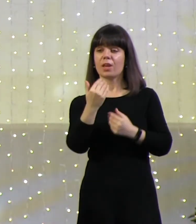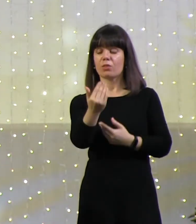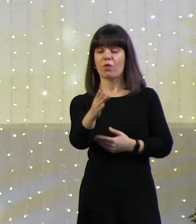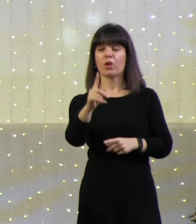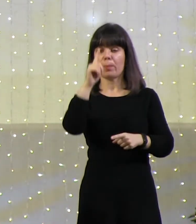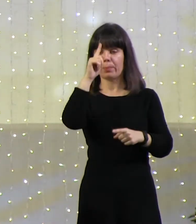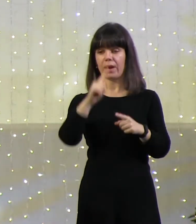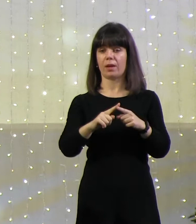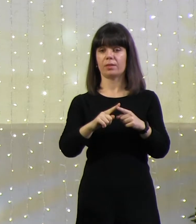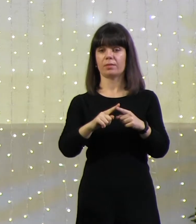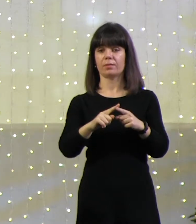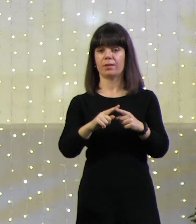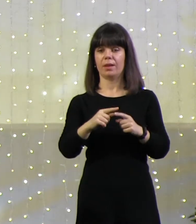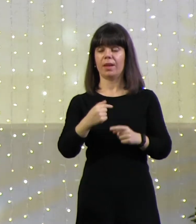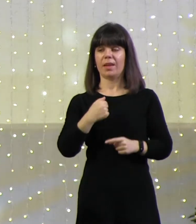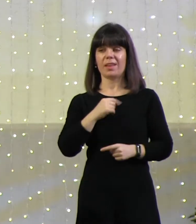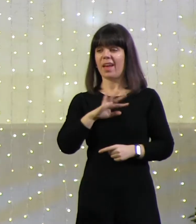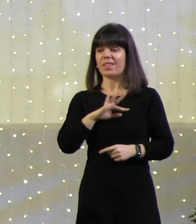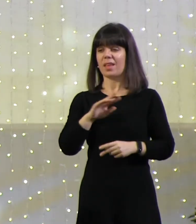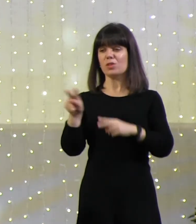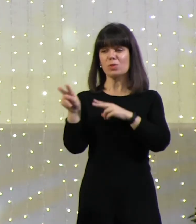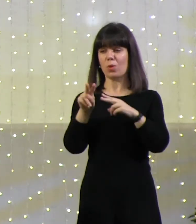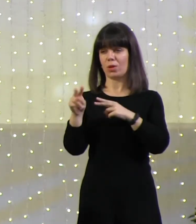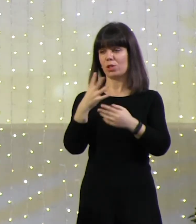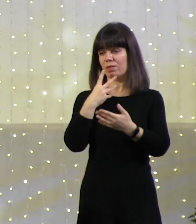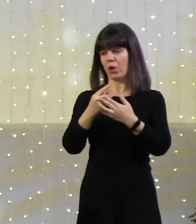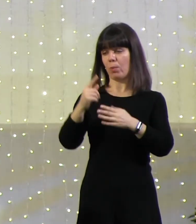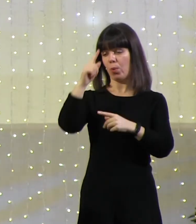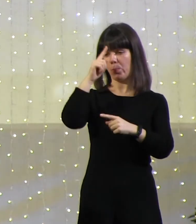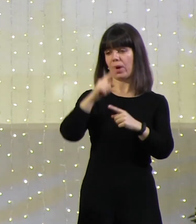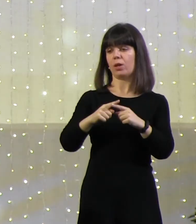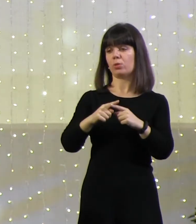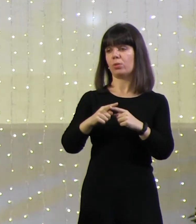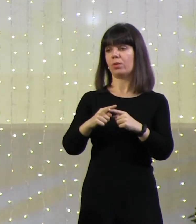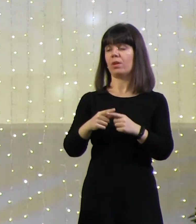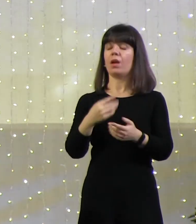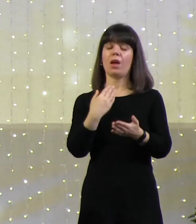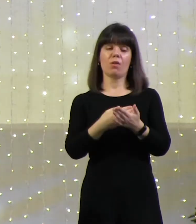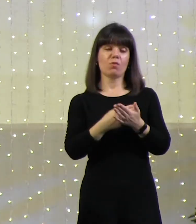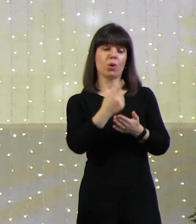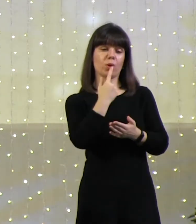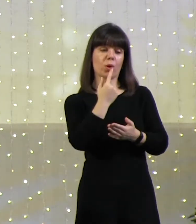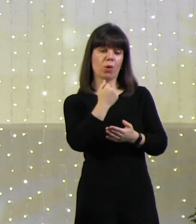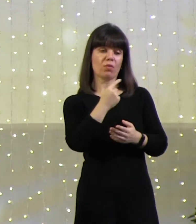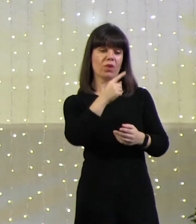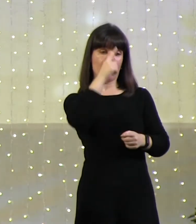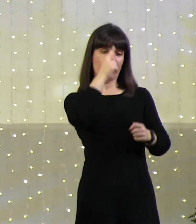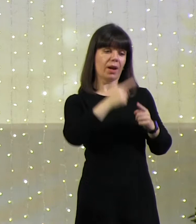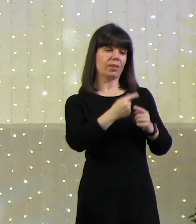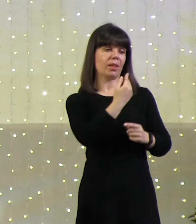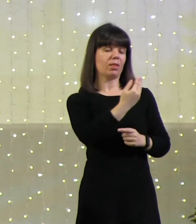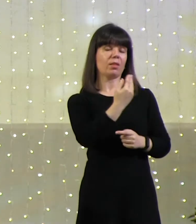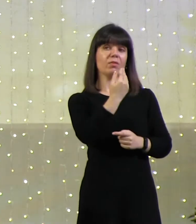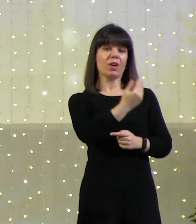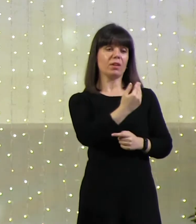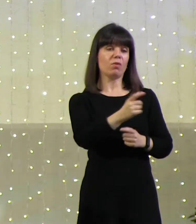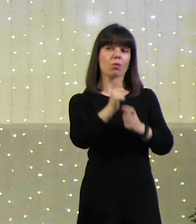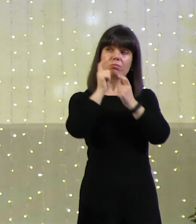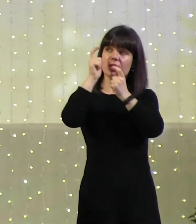Я не сторож моему брату. Вот кровь брата твоего кричит ко мне.